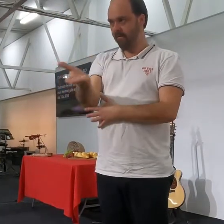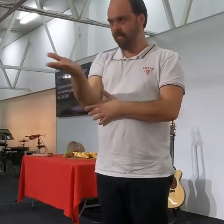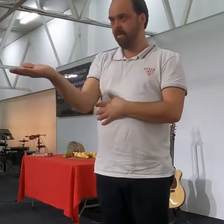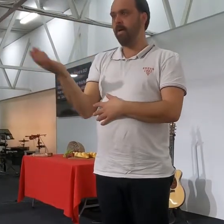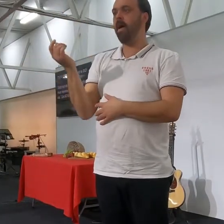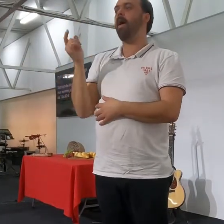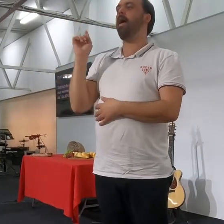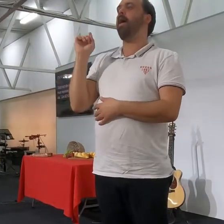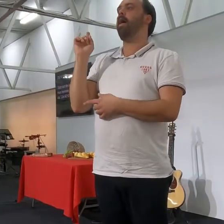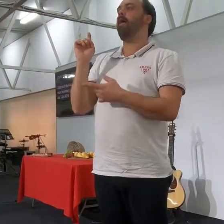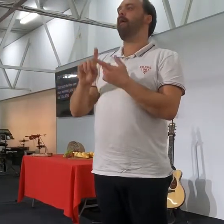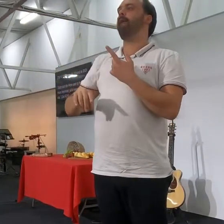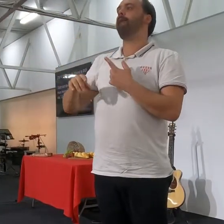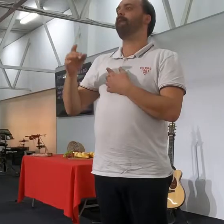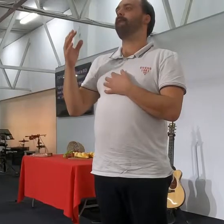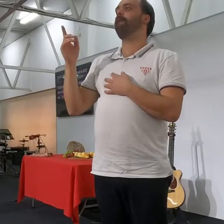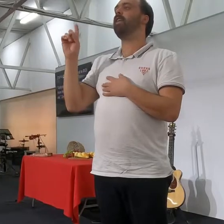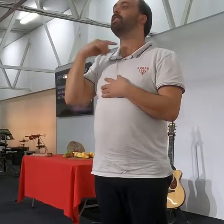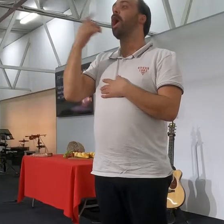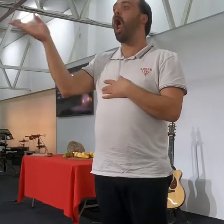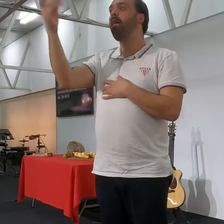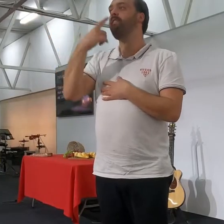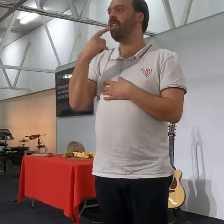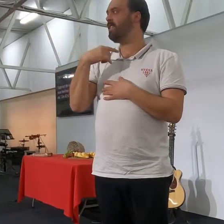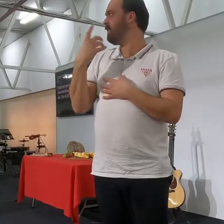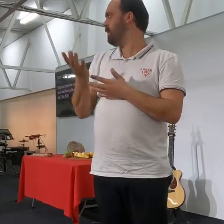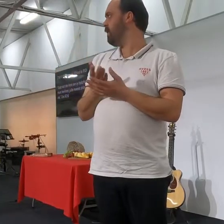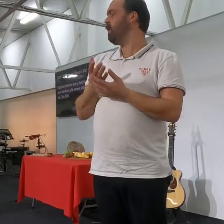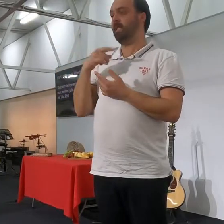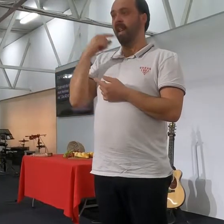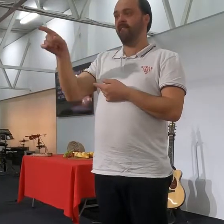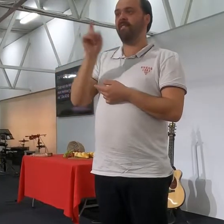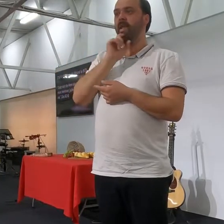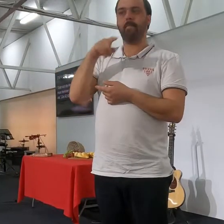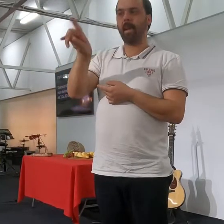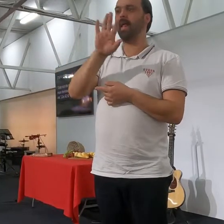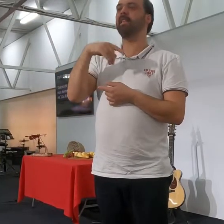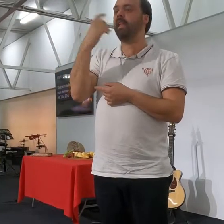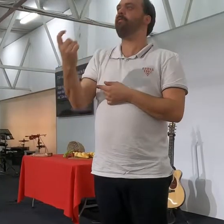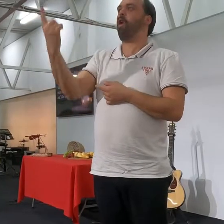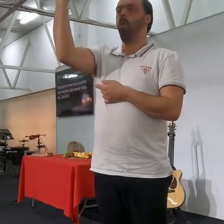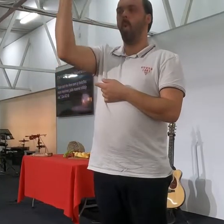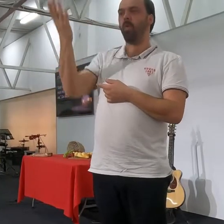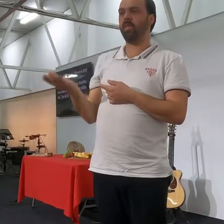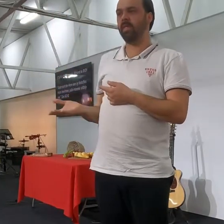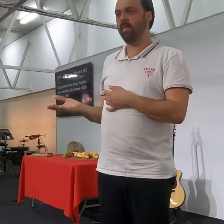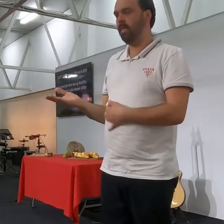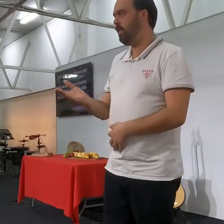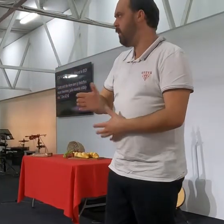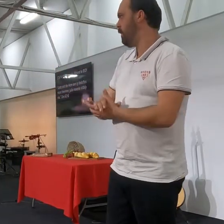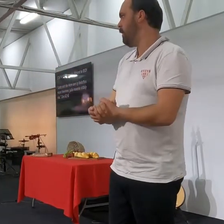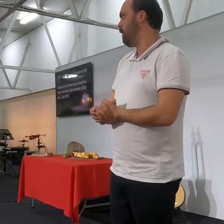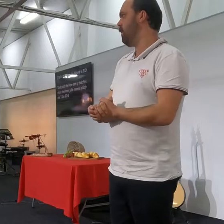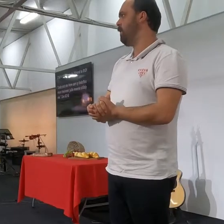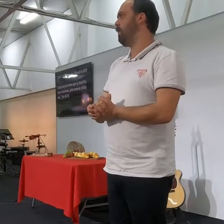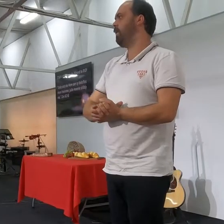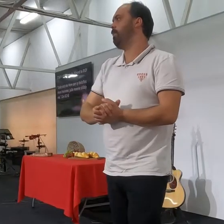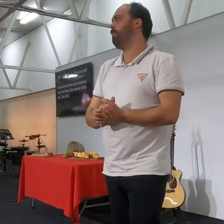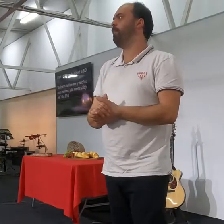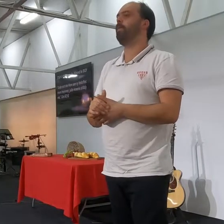die woord van die Heere, want vir wie sê jylle dit? Sê dit vir die mense, nie, hulle sê dit vir die Heere, en net so, hulle herinner die Heere aan sy woord, nie omdat die Heere